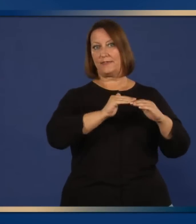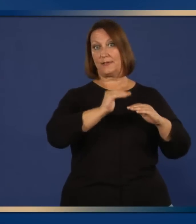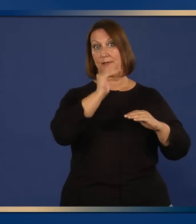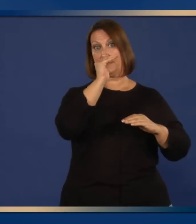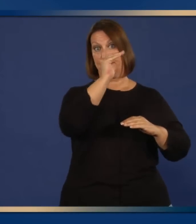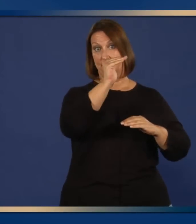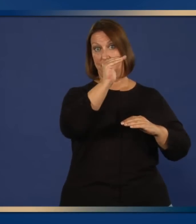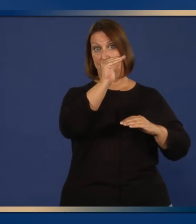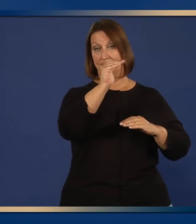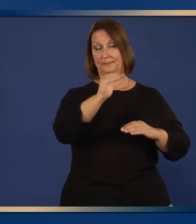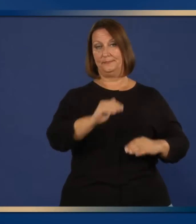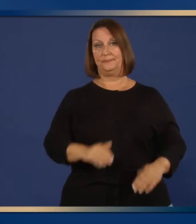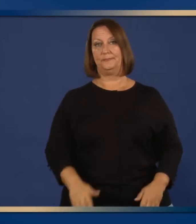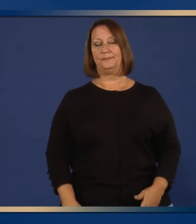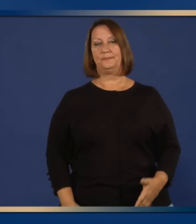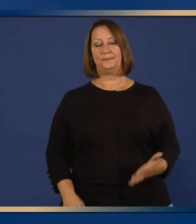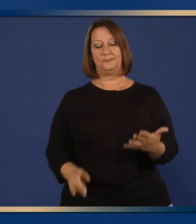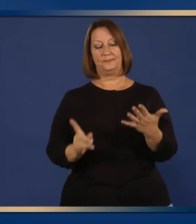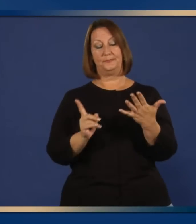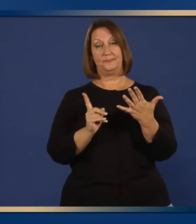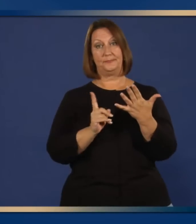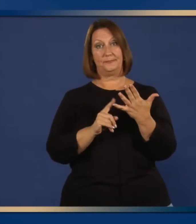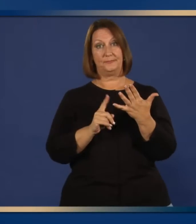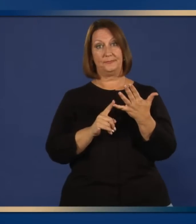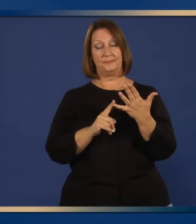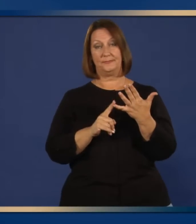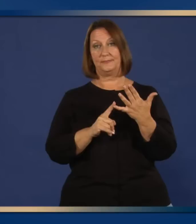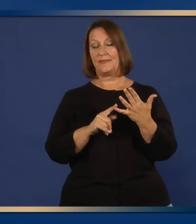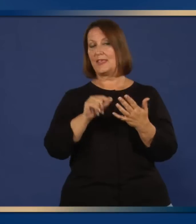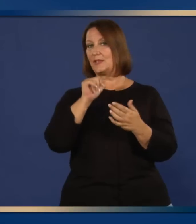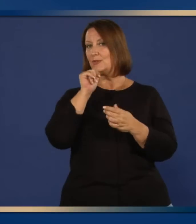la prevención en personas de 5 años y más.